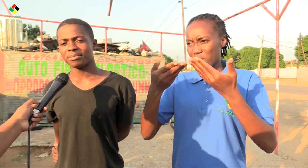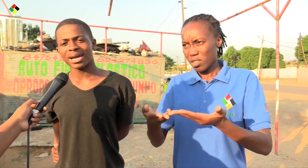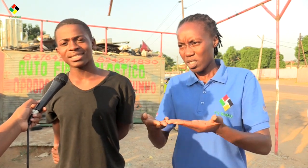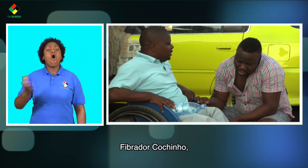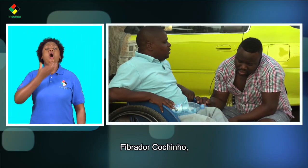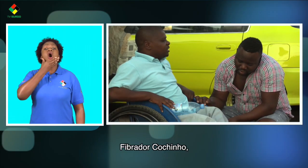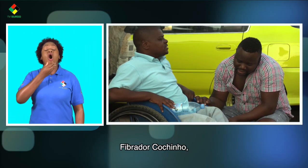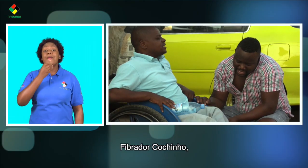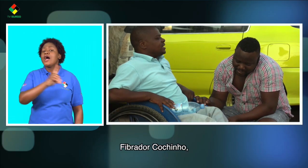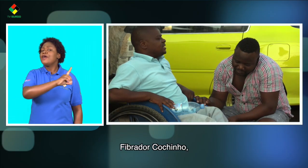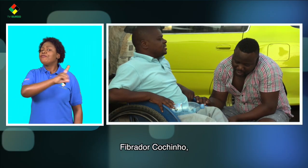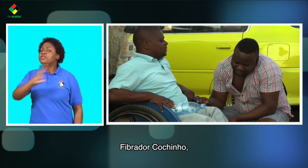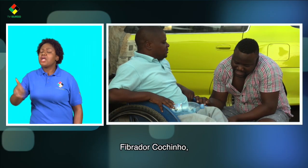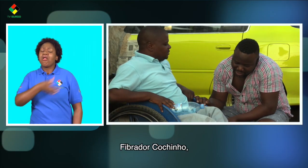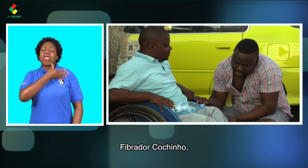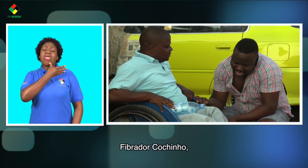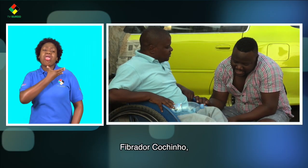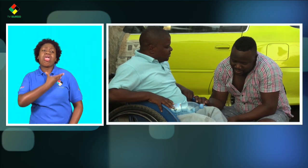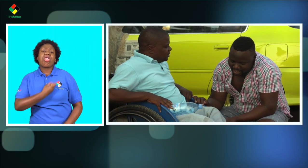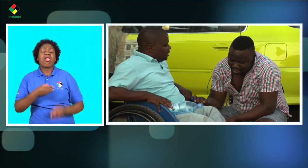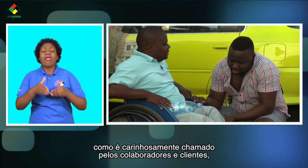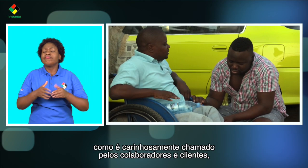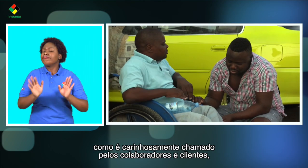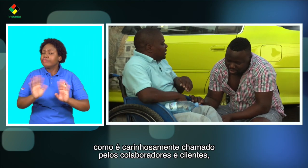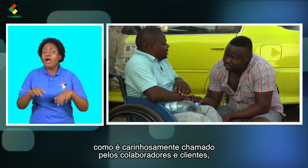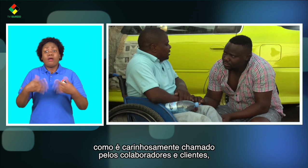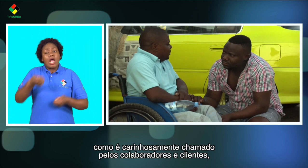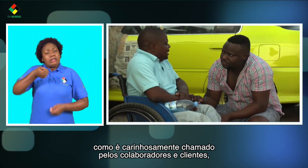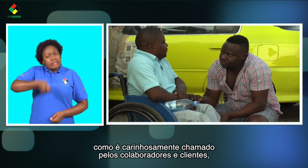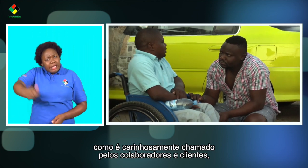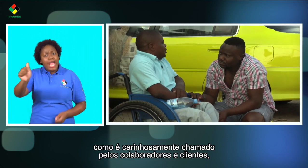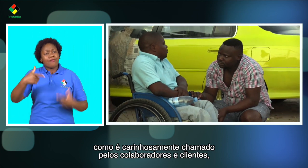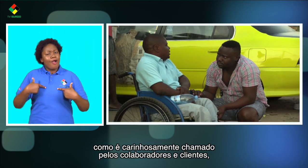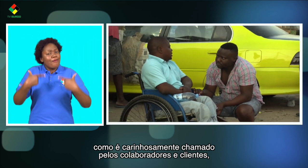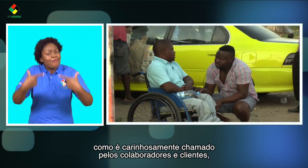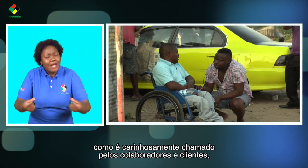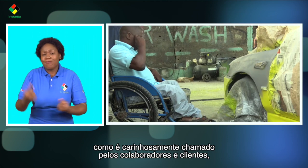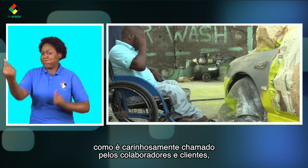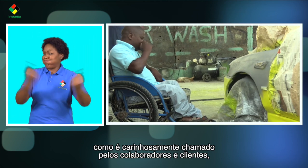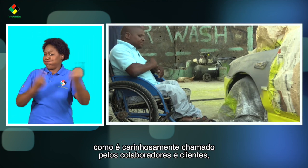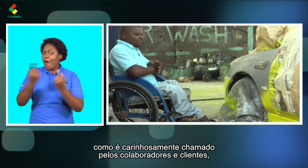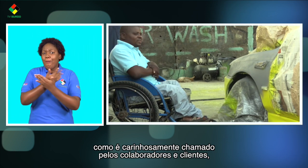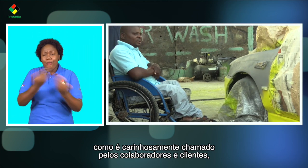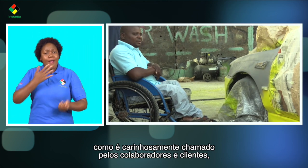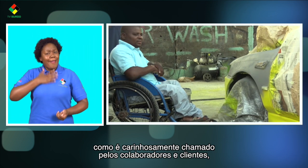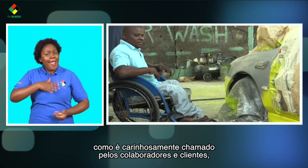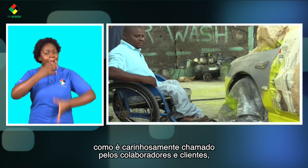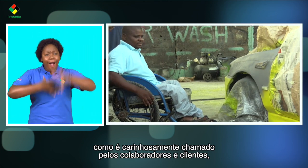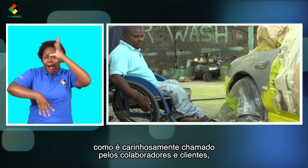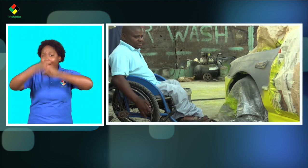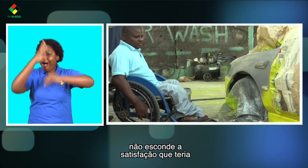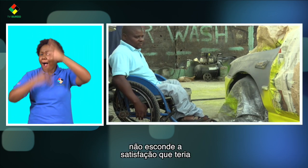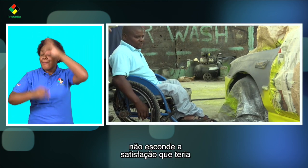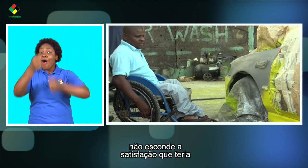Fibrador Coxinho, como é carinhosamente chamado pelos colaboradores e clientes, não esconda a